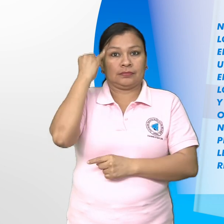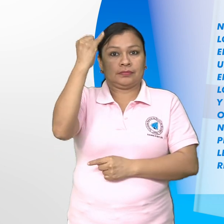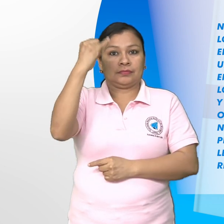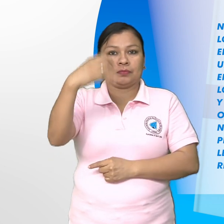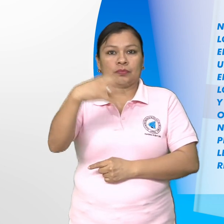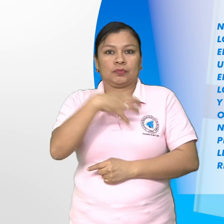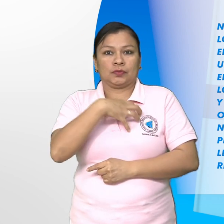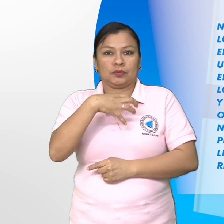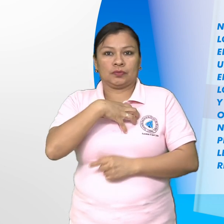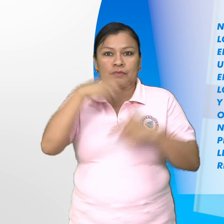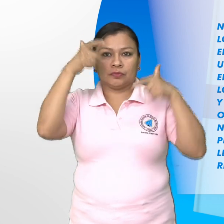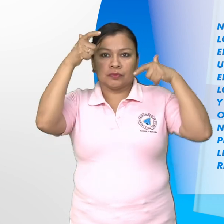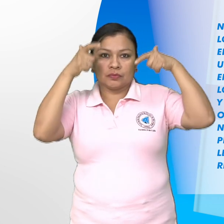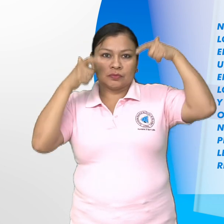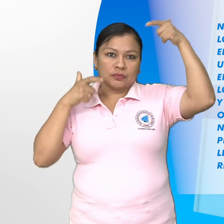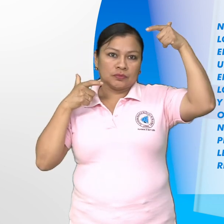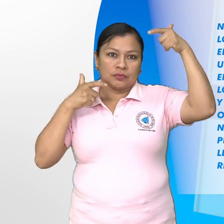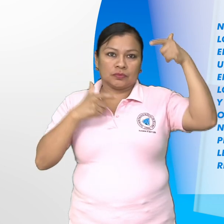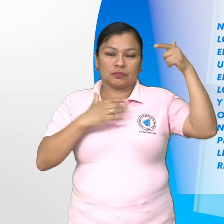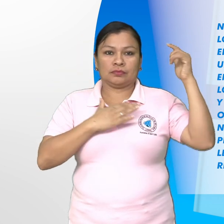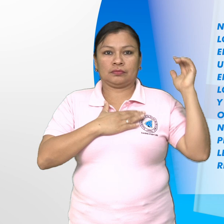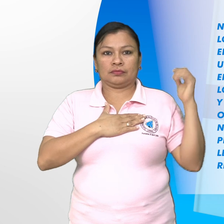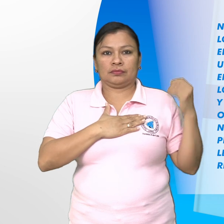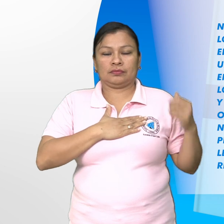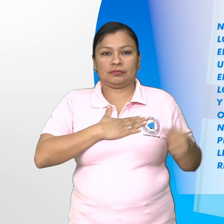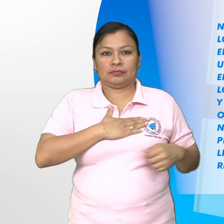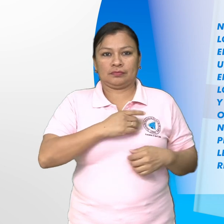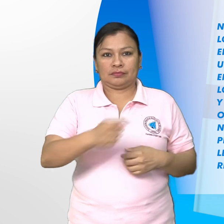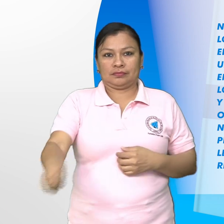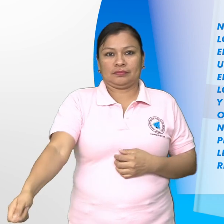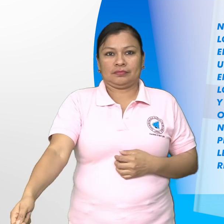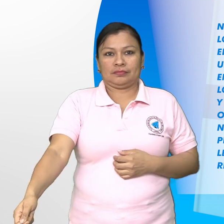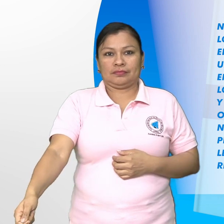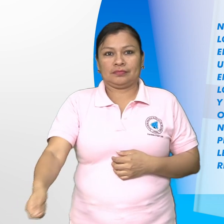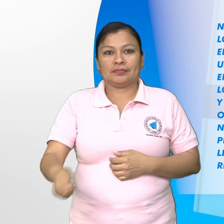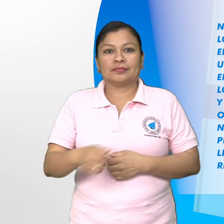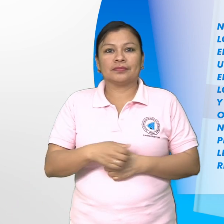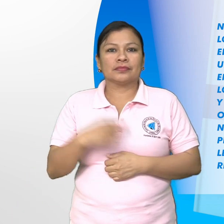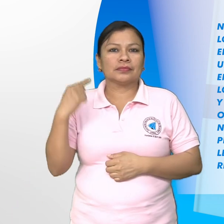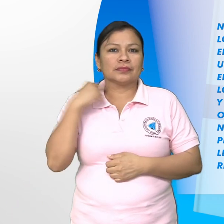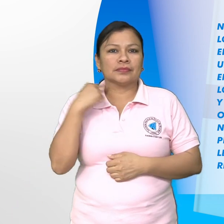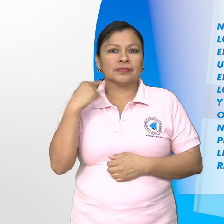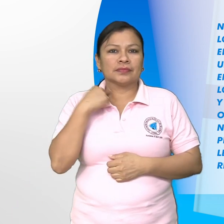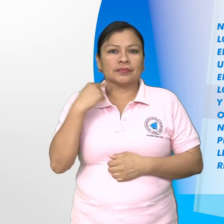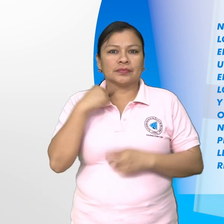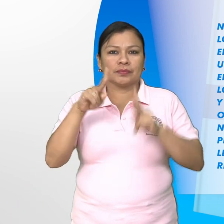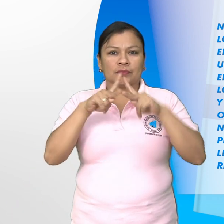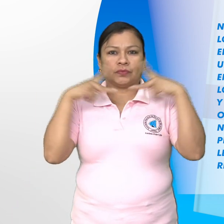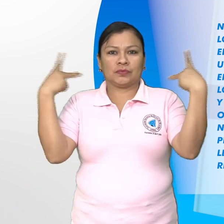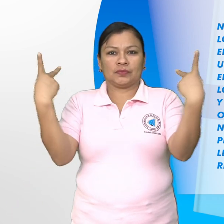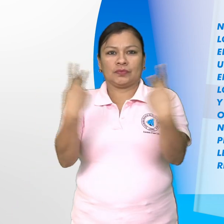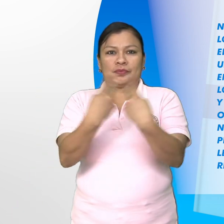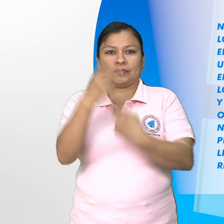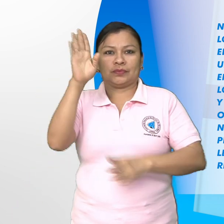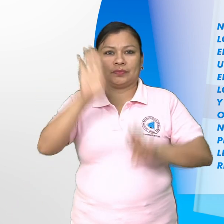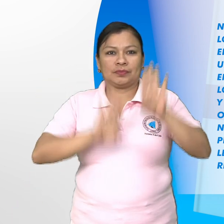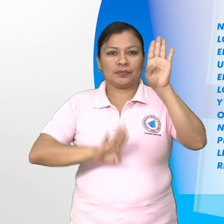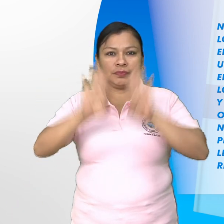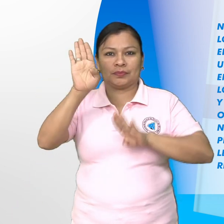En consecuencia, participará con los demás países centroamericanos y latinoamericanos